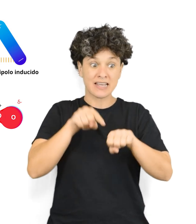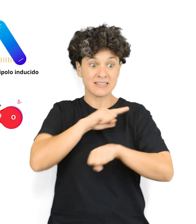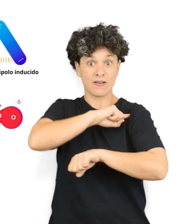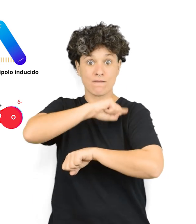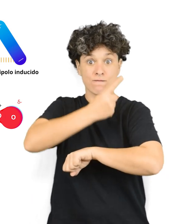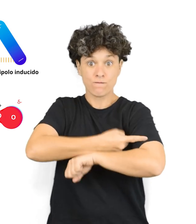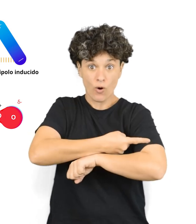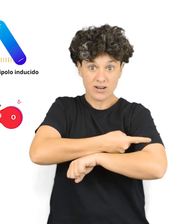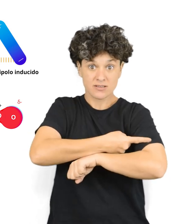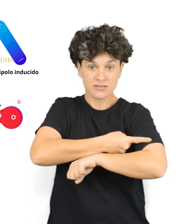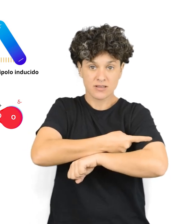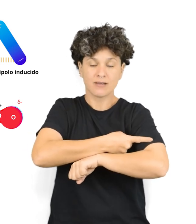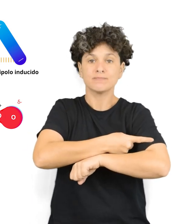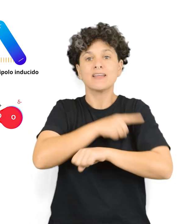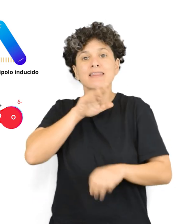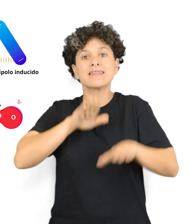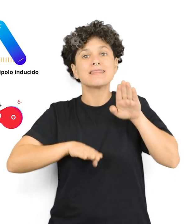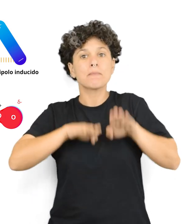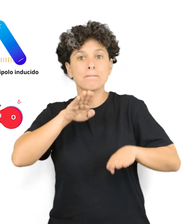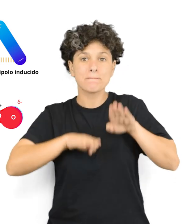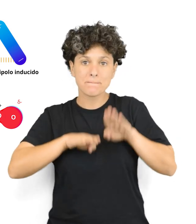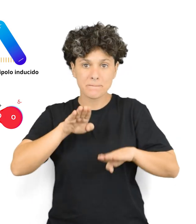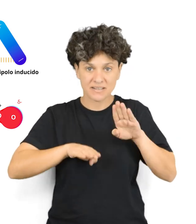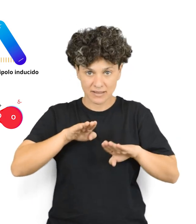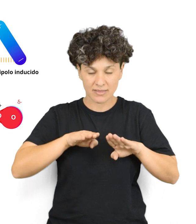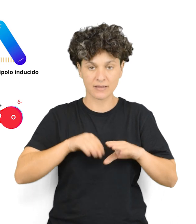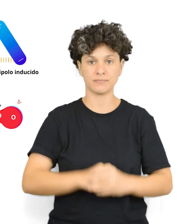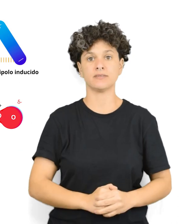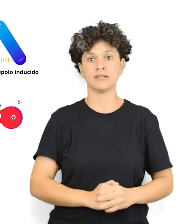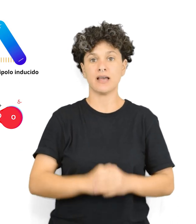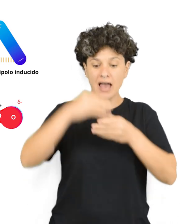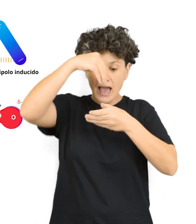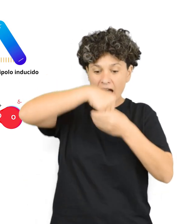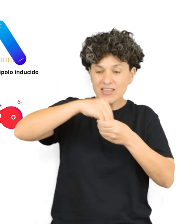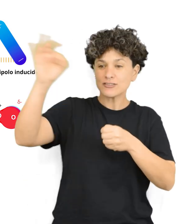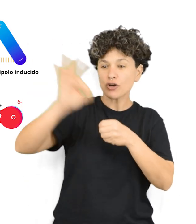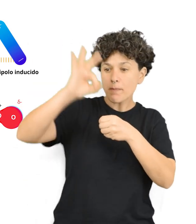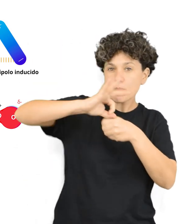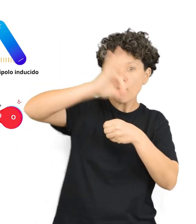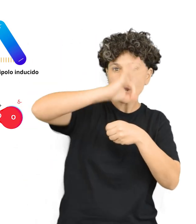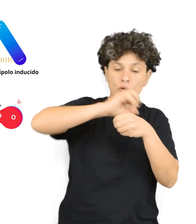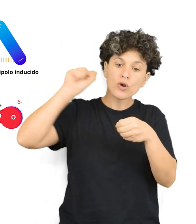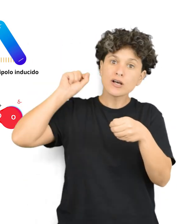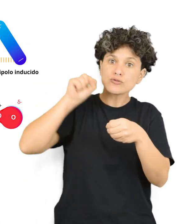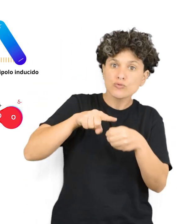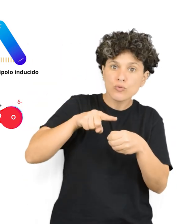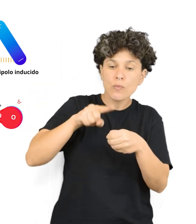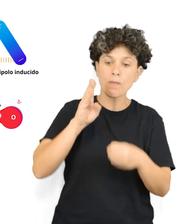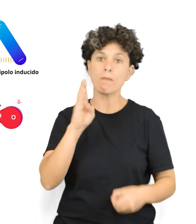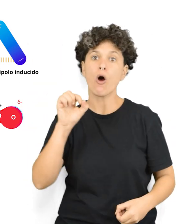mantiene unidas a las dos moléculas. La fuerza de la interacción dipolo-dipolo inducido depende de